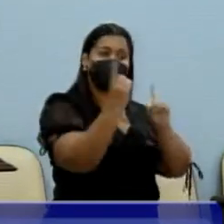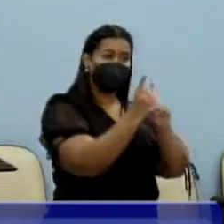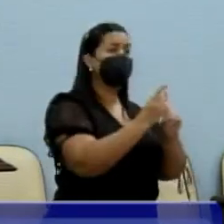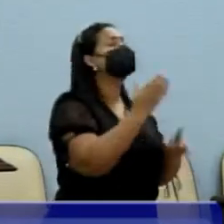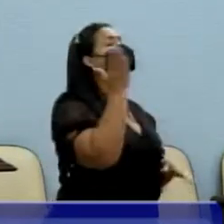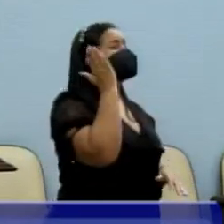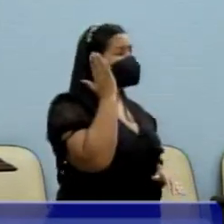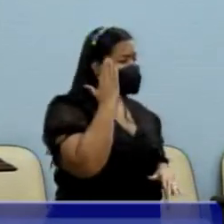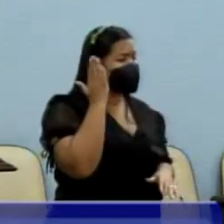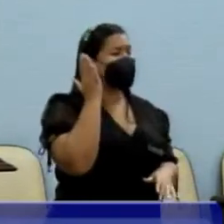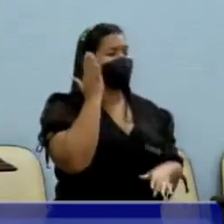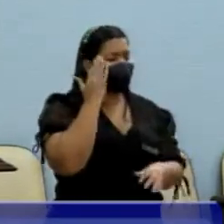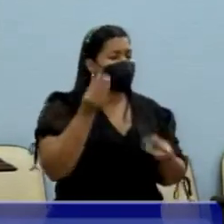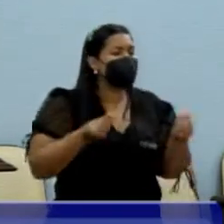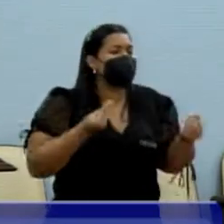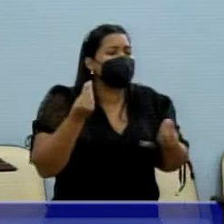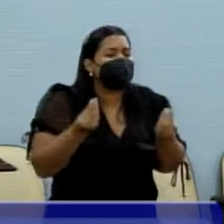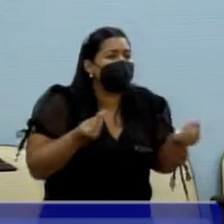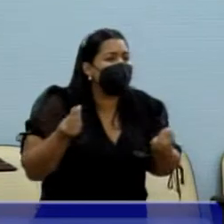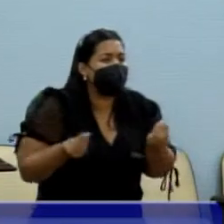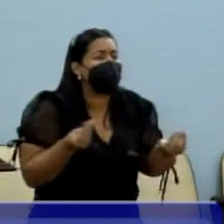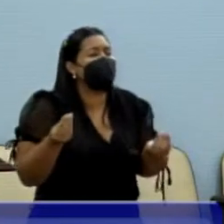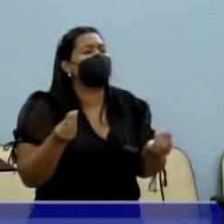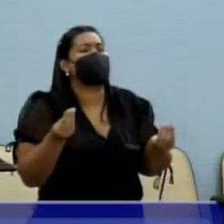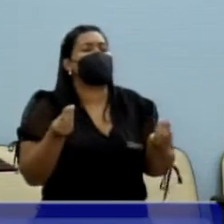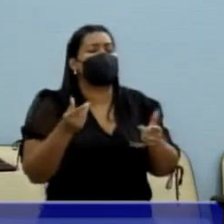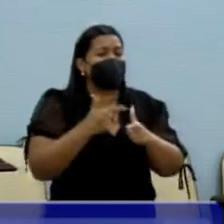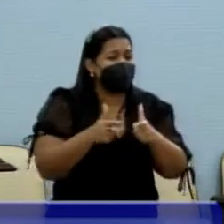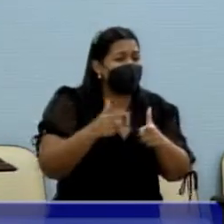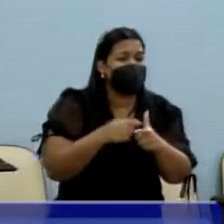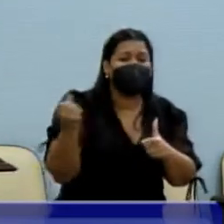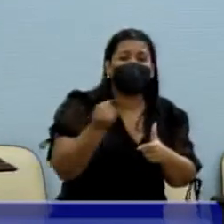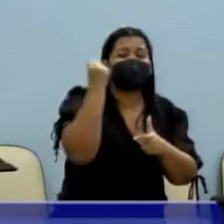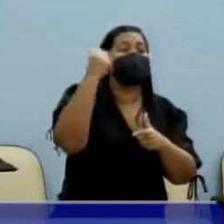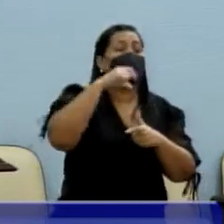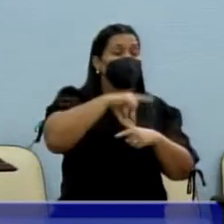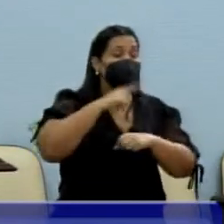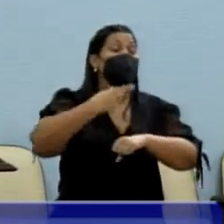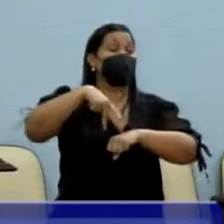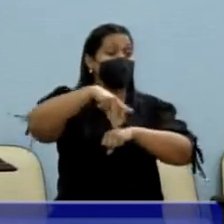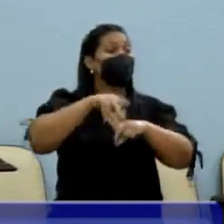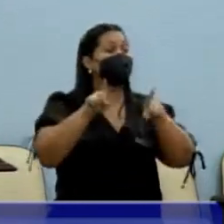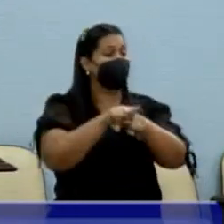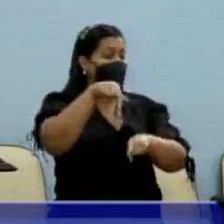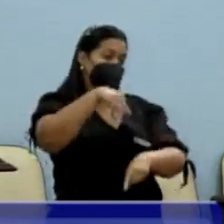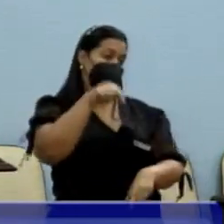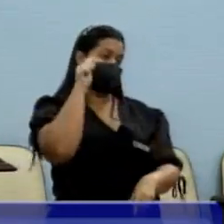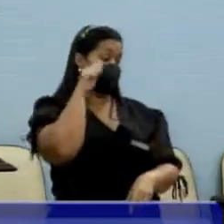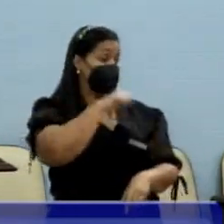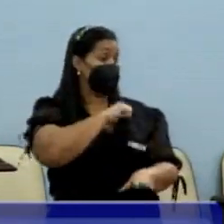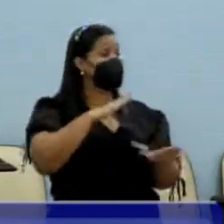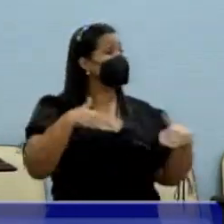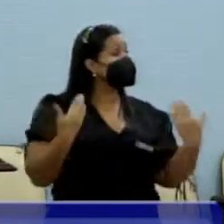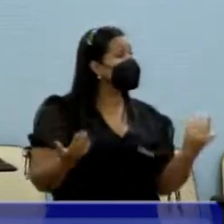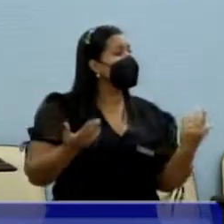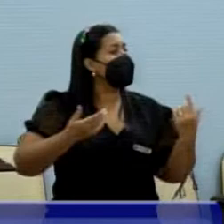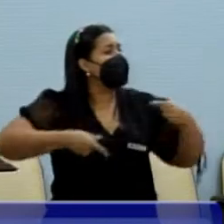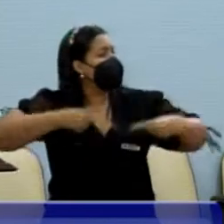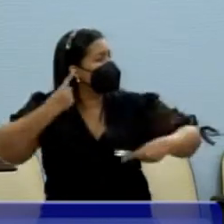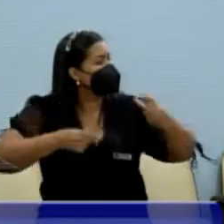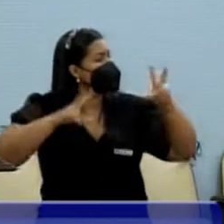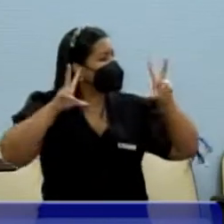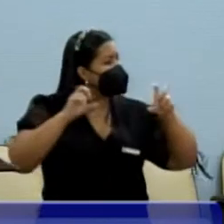sabem a precariedade, a situação grave que assola o país e também a nossa cidade. Então, discutir a questão